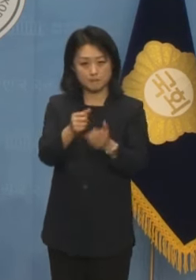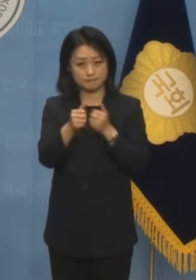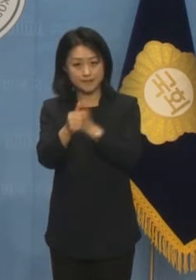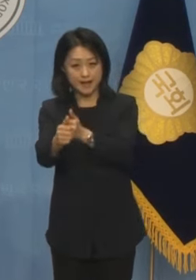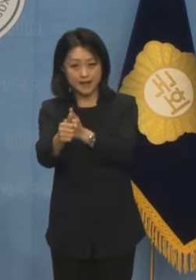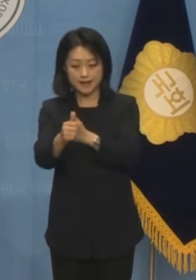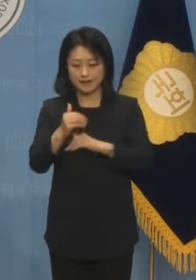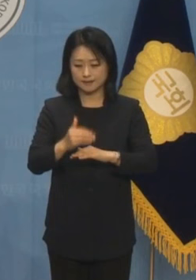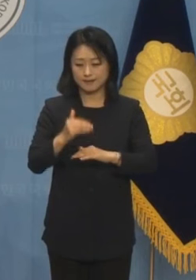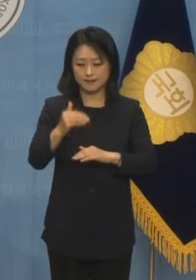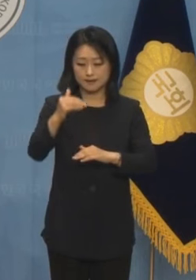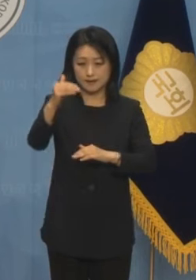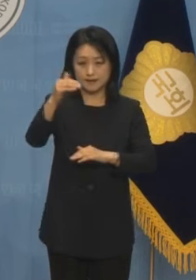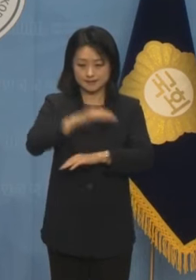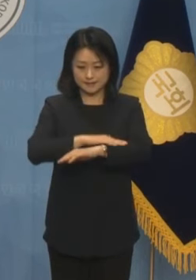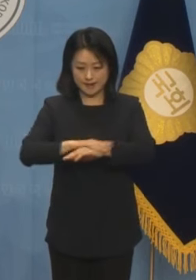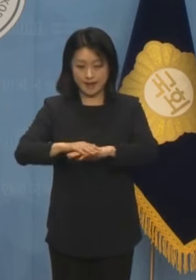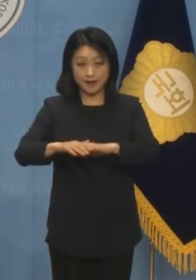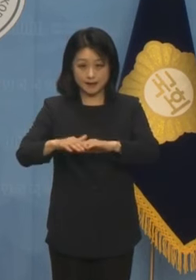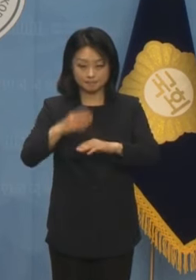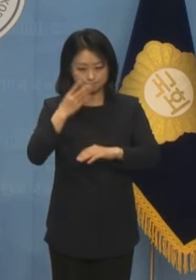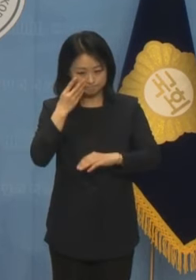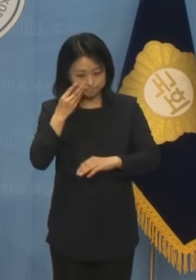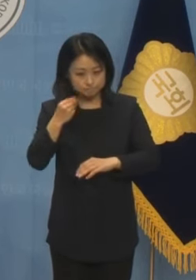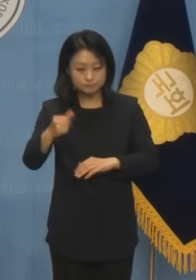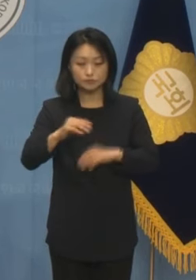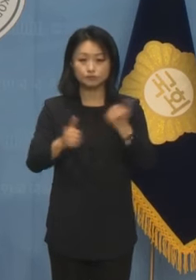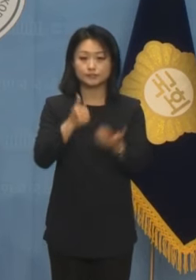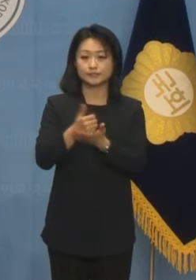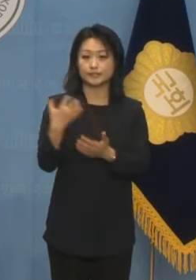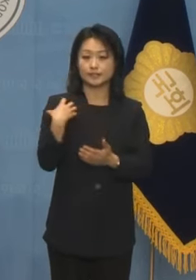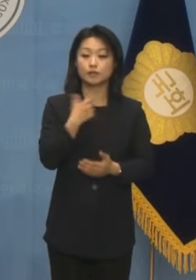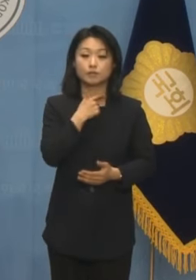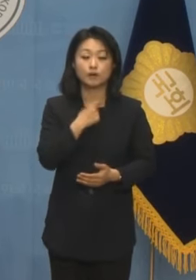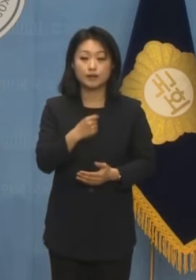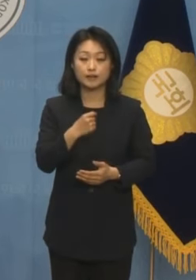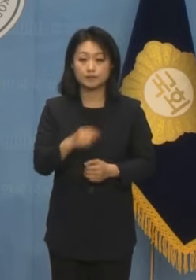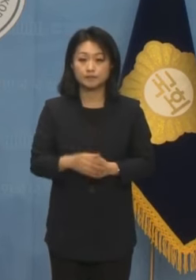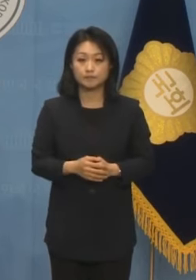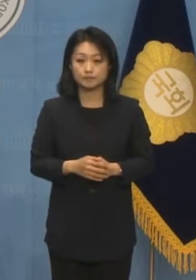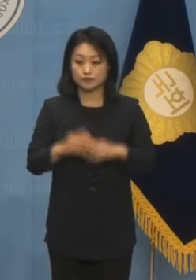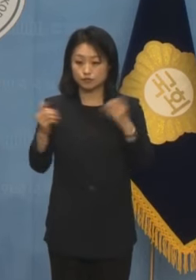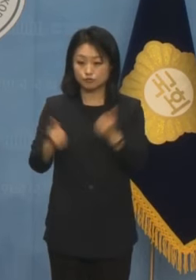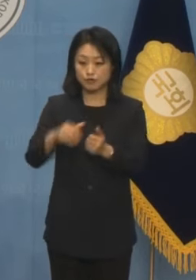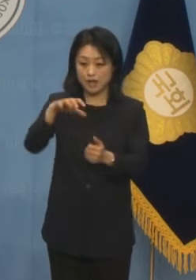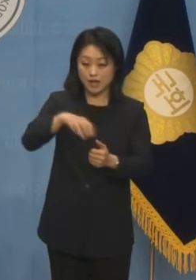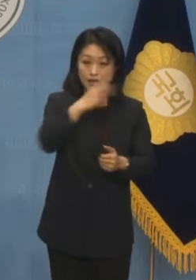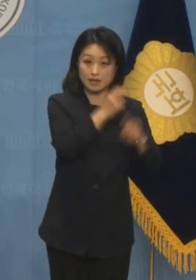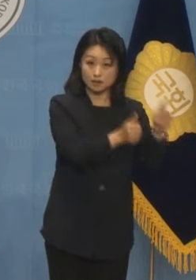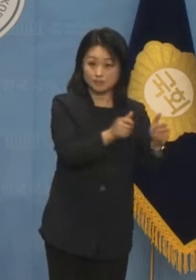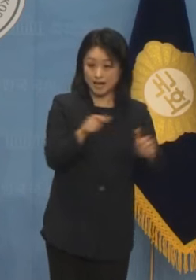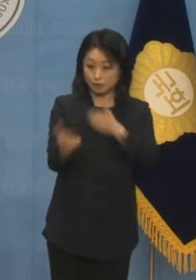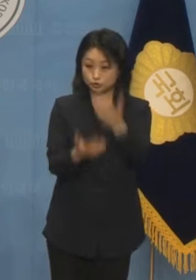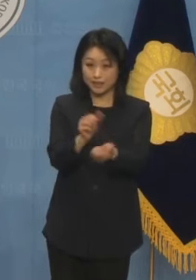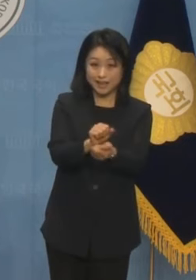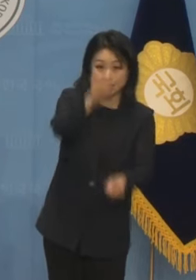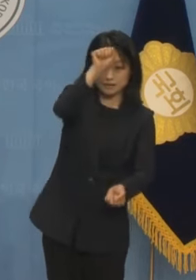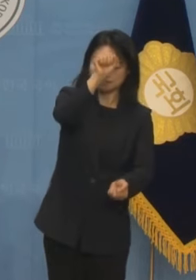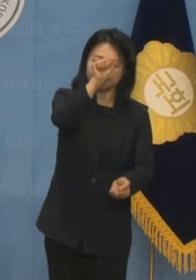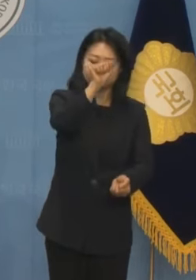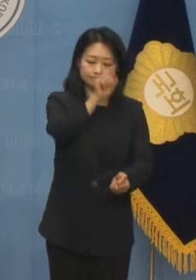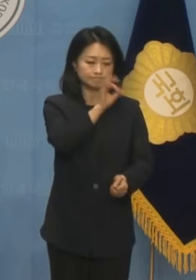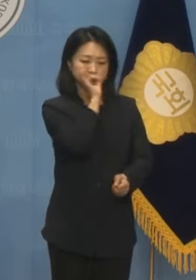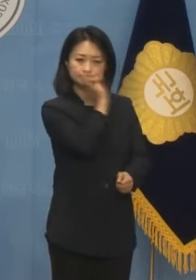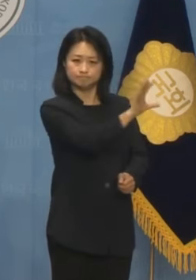진행하는 국회의장이 되겠습니다. 국회에 대한 검찰의 부당한 압수수색 영장 집행은 절대로 용납하지